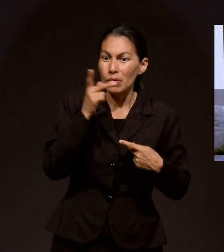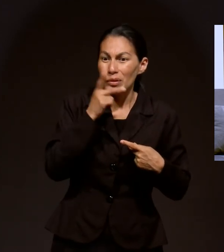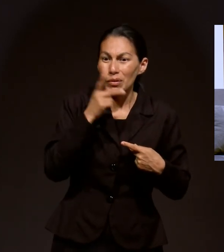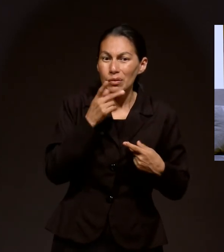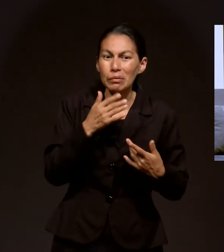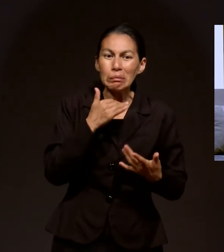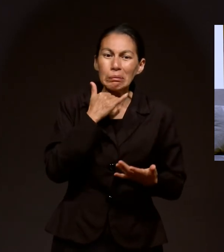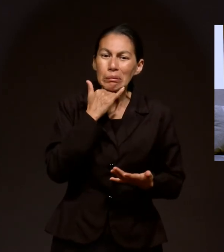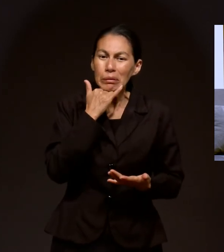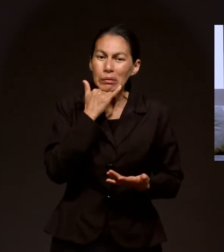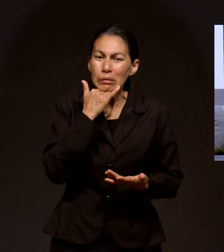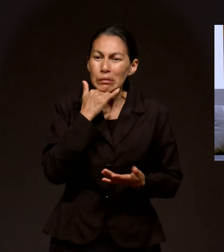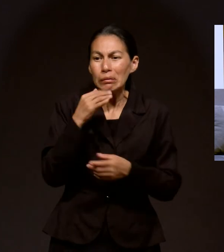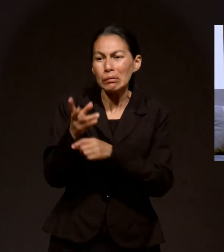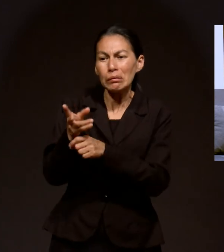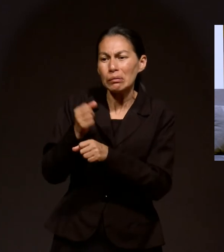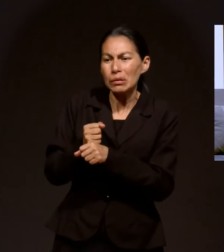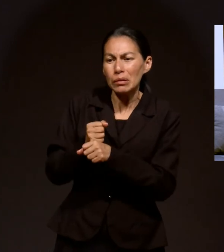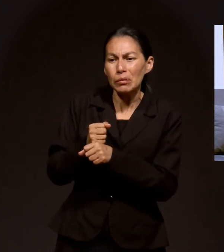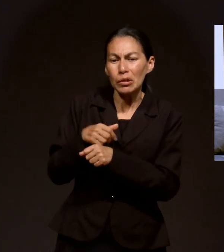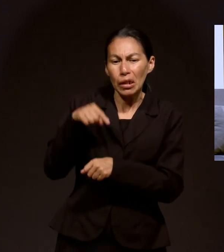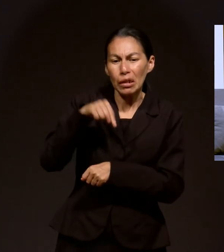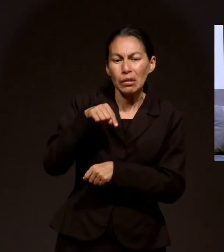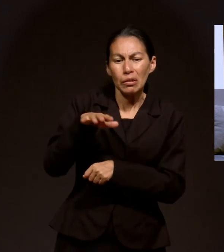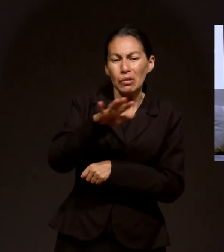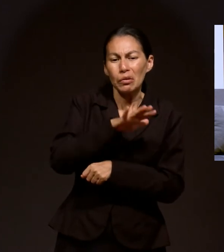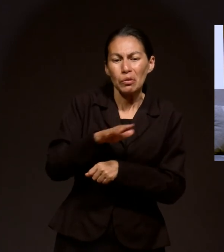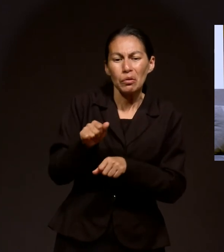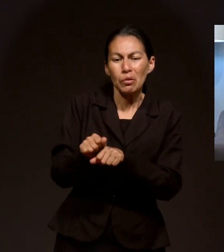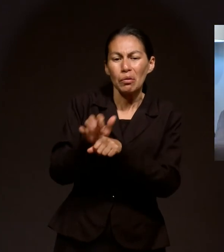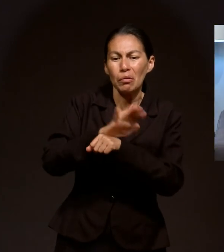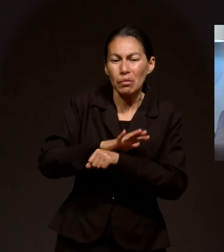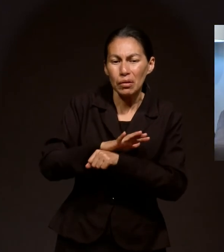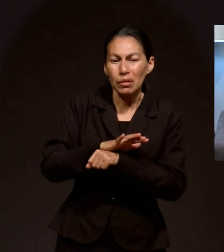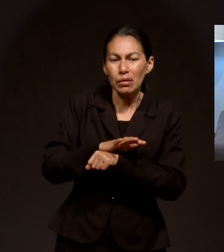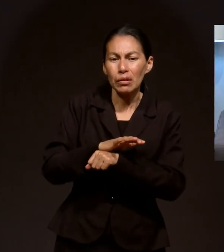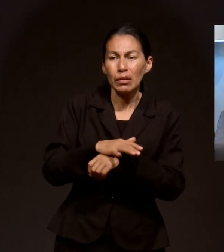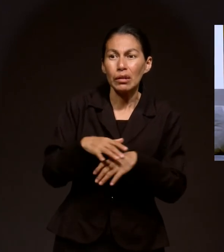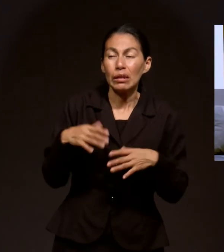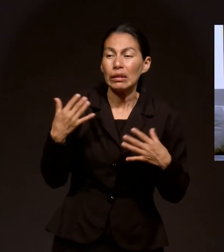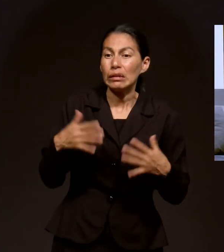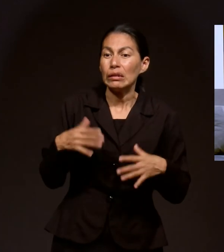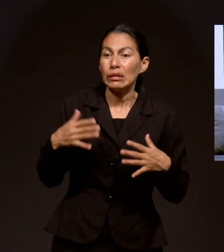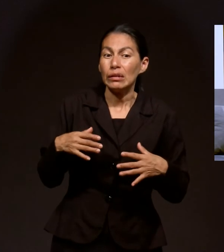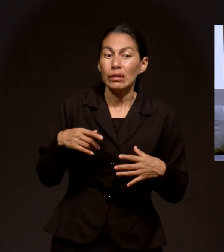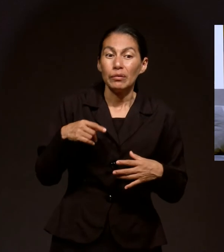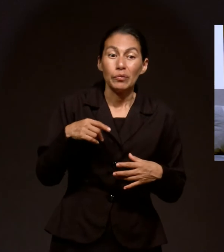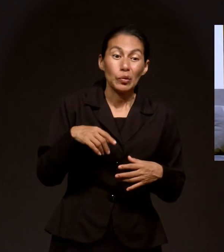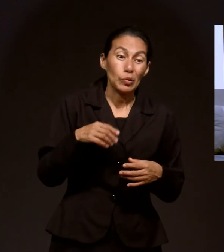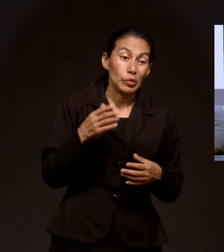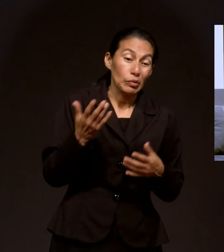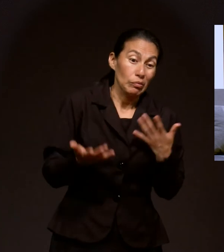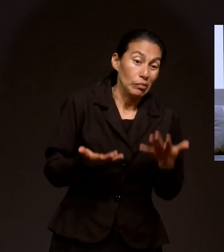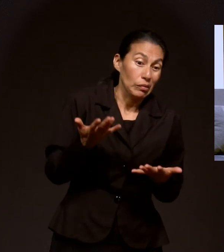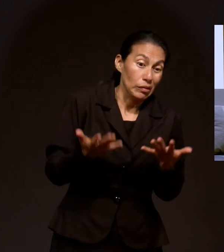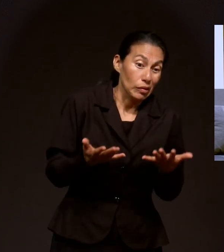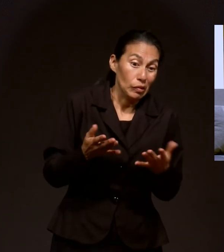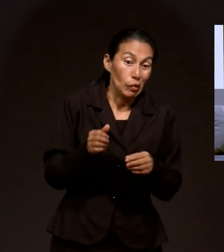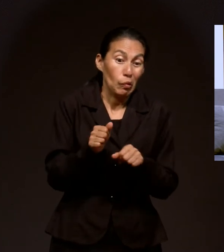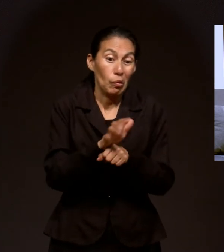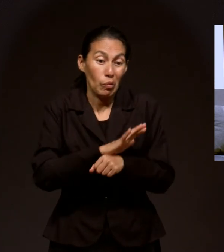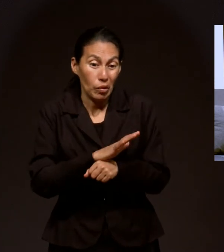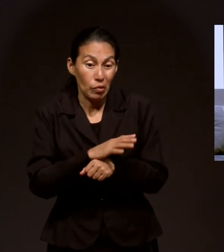invitado porque todos en la casa tenemos COVID. Así que era el COVID, el huracán. En ese momento el COVID no importó para nada.